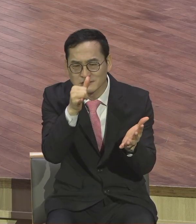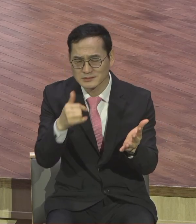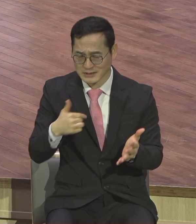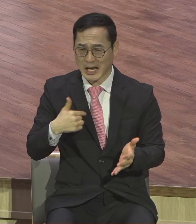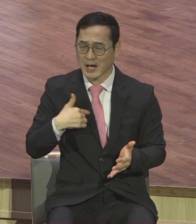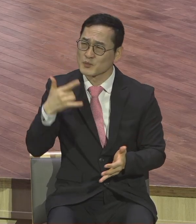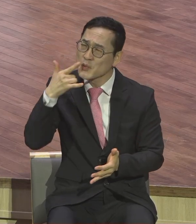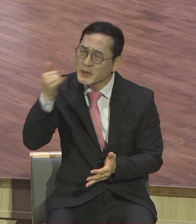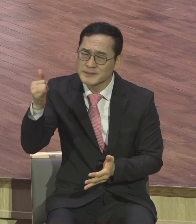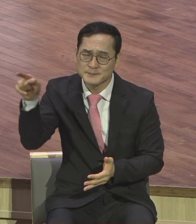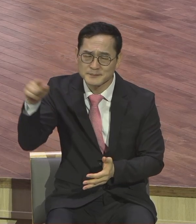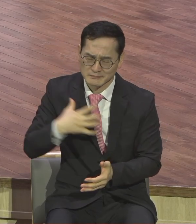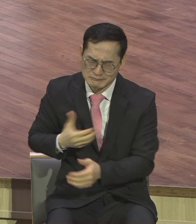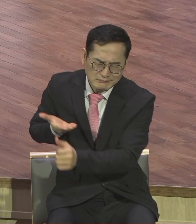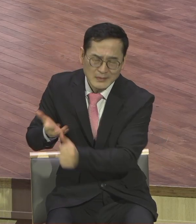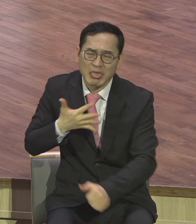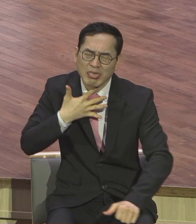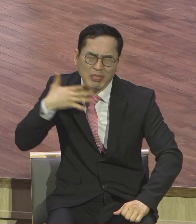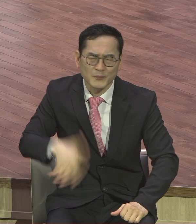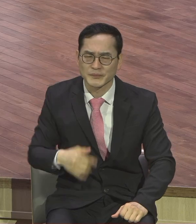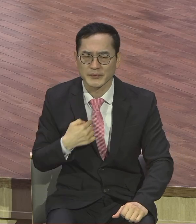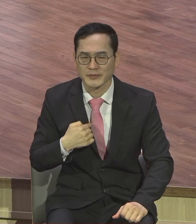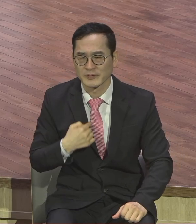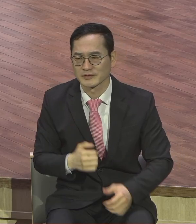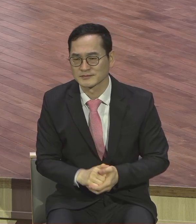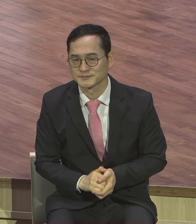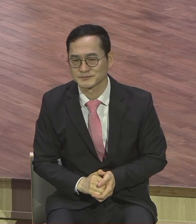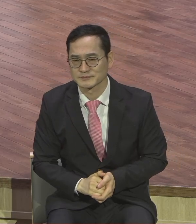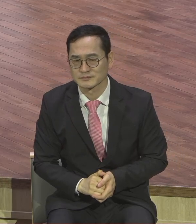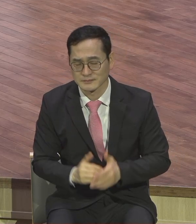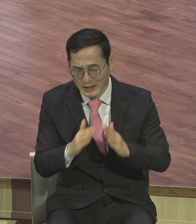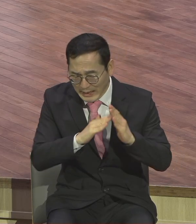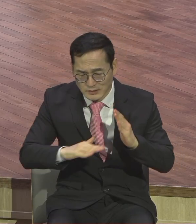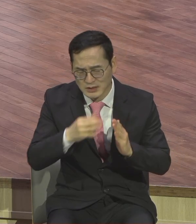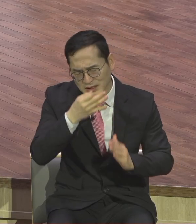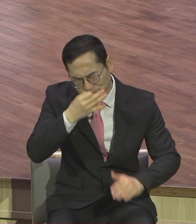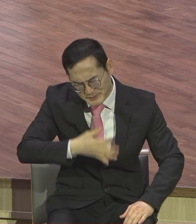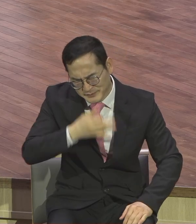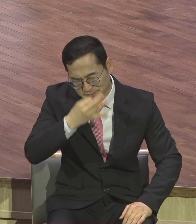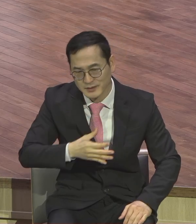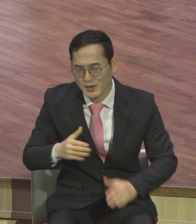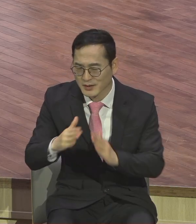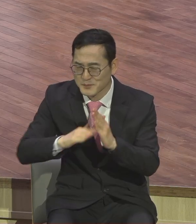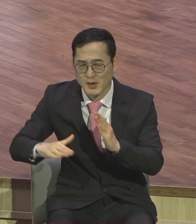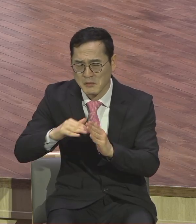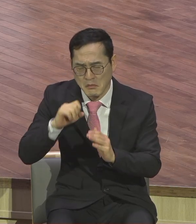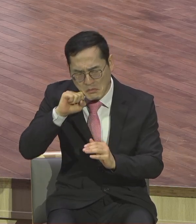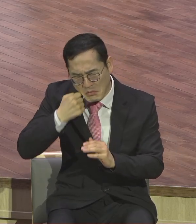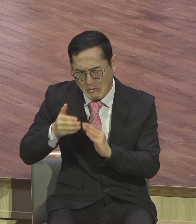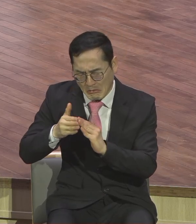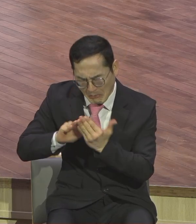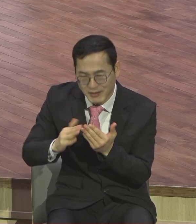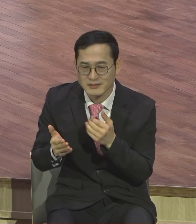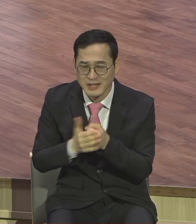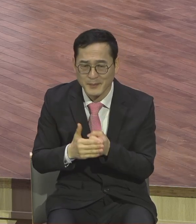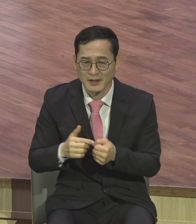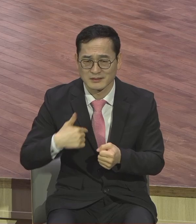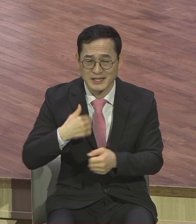둘이 부모를 도왔지. 가정이 어려우니까 고등학교 때 신문 배달해서 너무 생활을 먹을 것이 없으니까 그